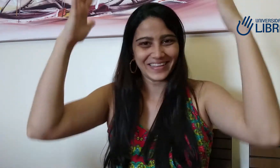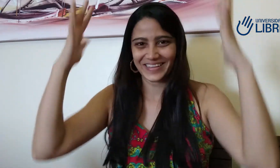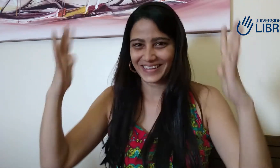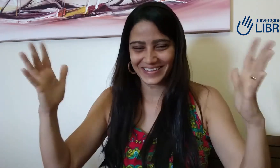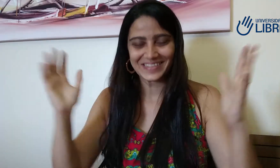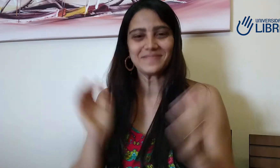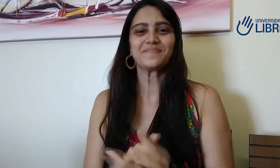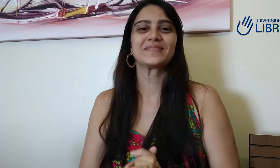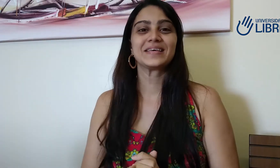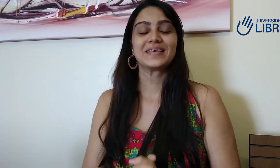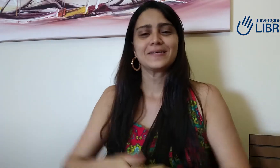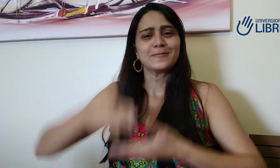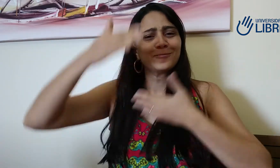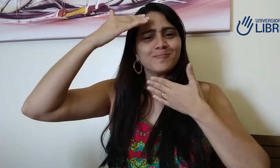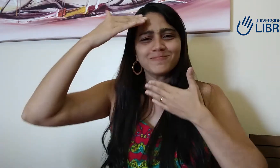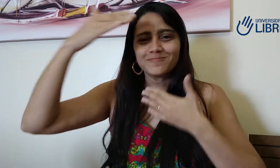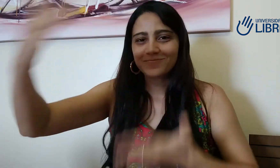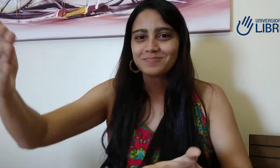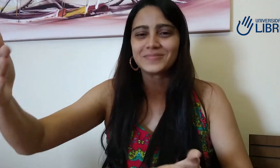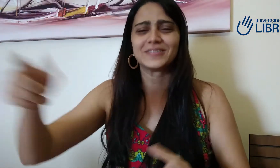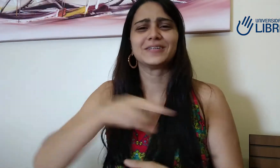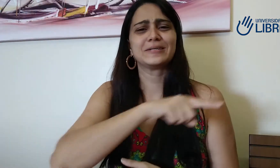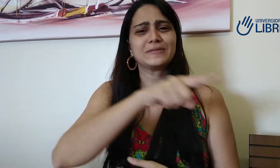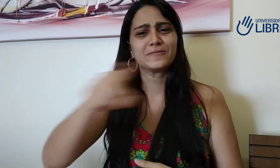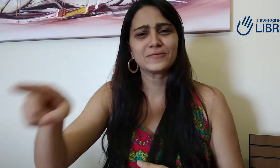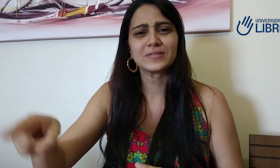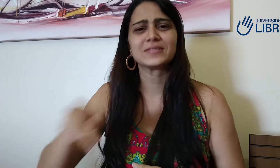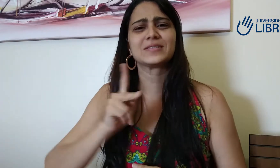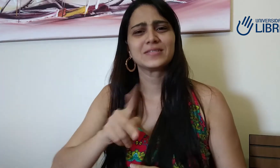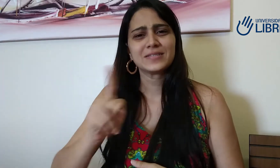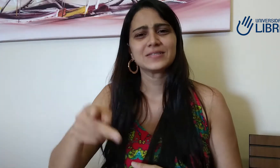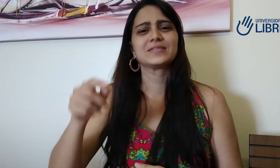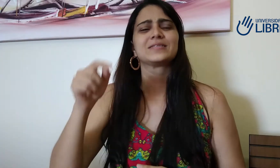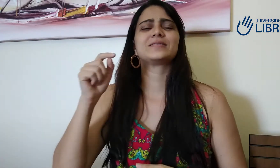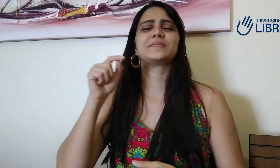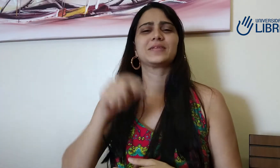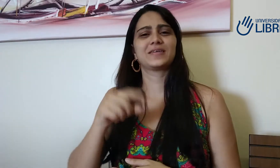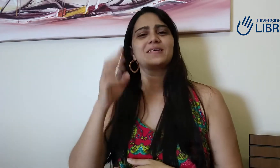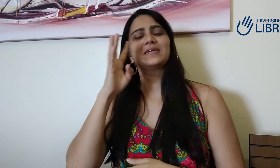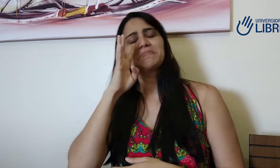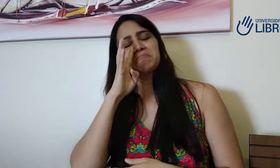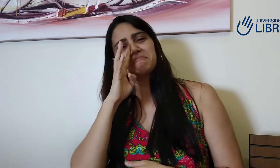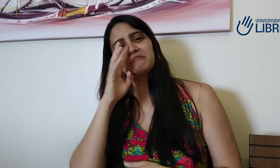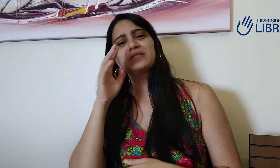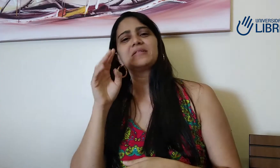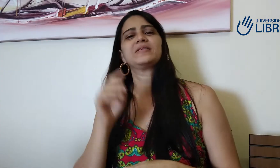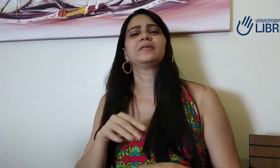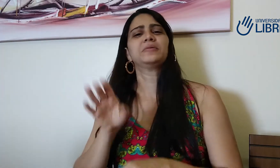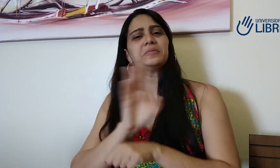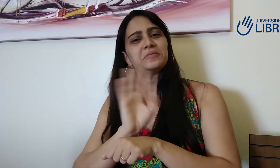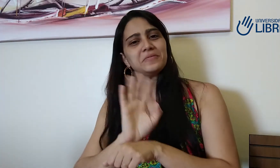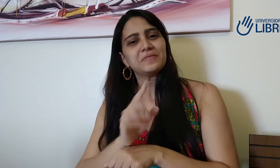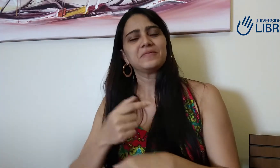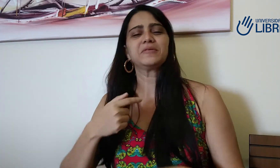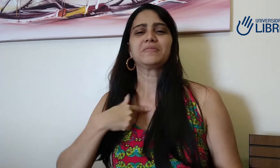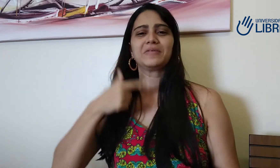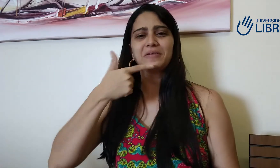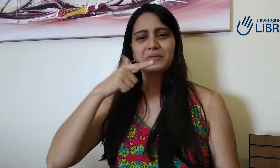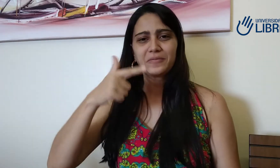7. Concluí meu desafio, eu tô muito feliz, muito, assim, muito agradecida. Agradeço a